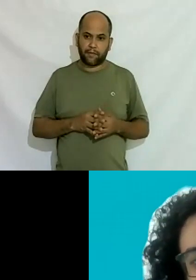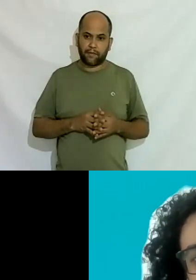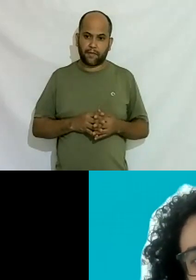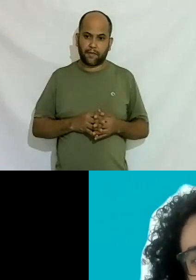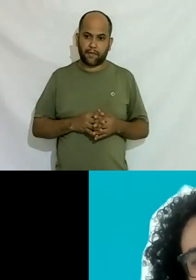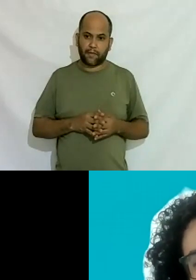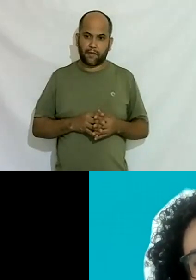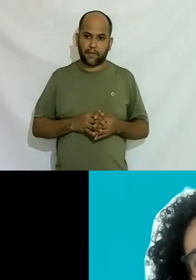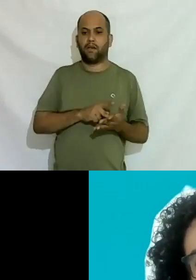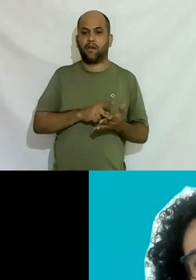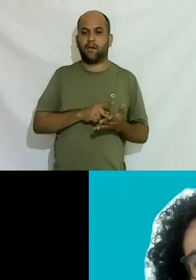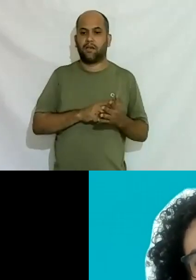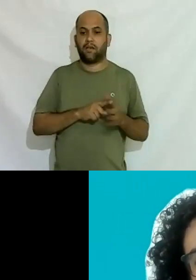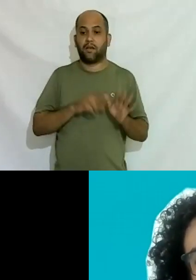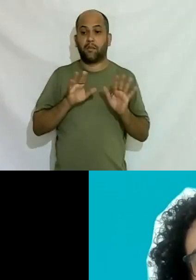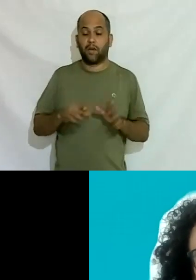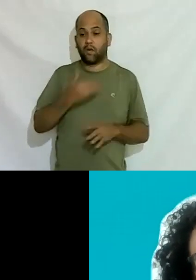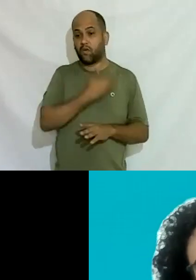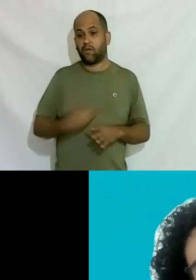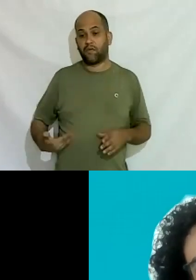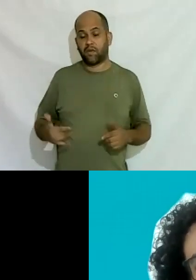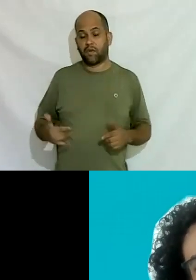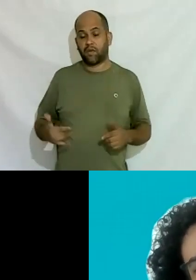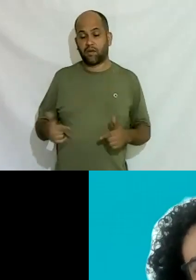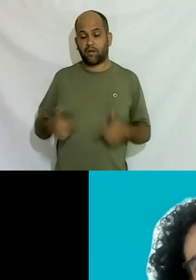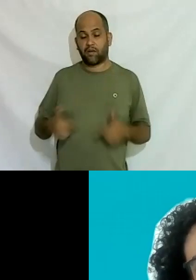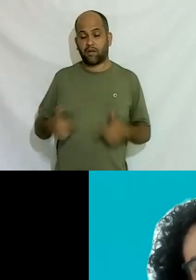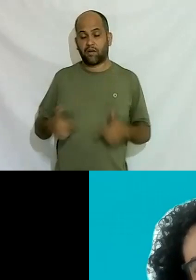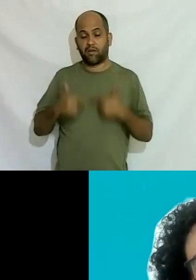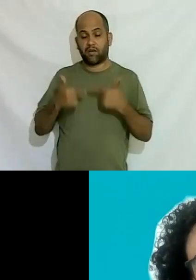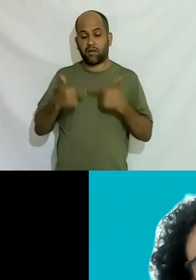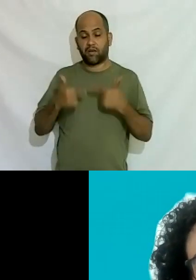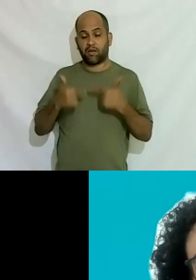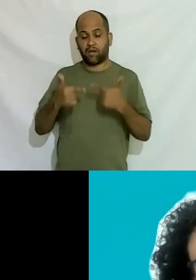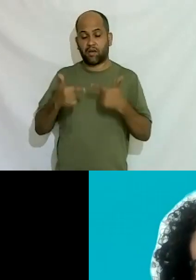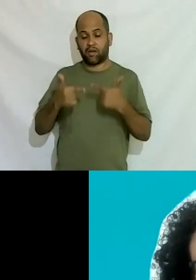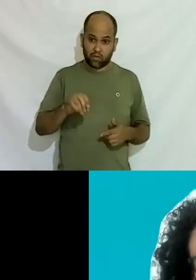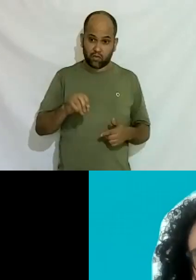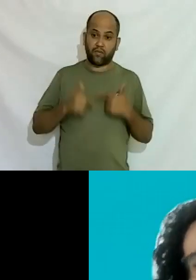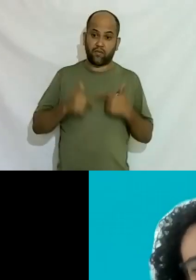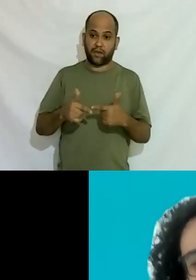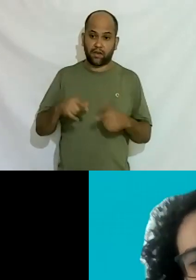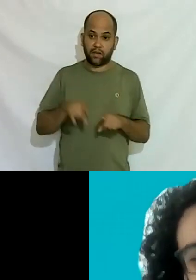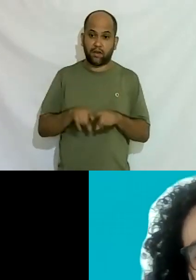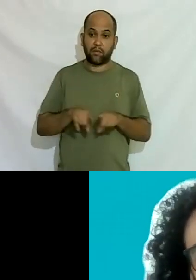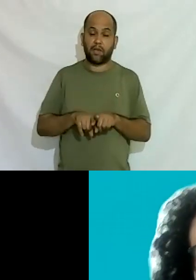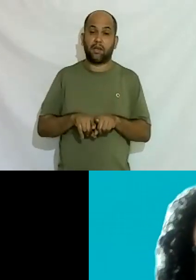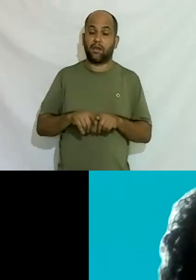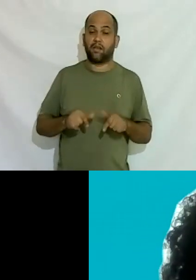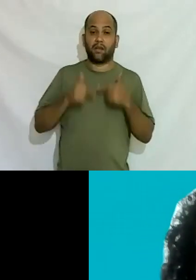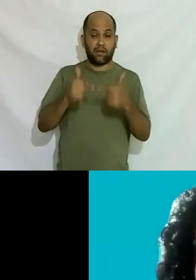o governo não faz né o Estado não faz não entra né aliás não tá fazendo nem pra si Zé né era